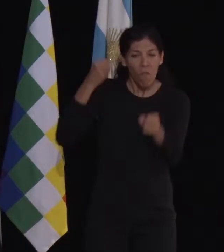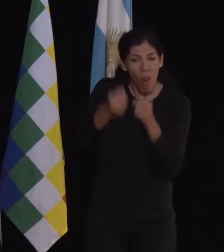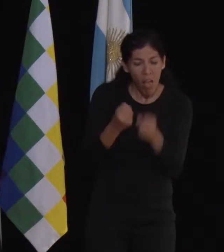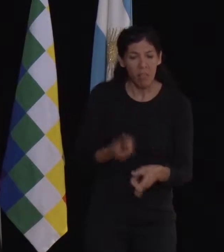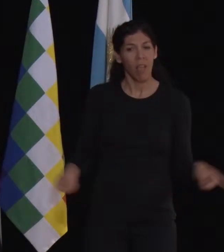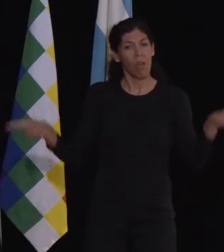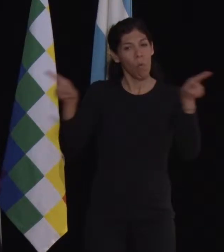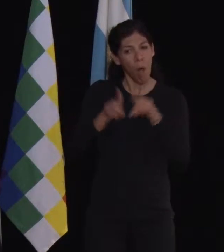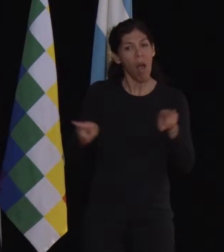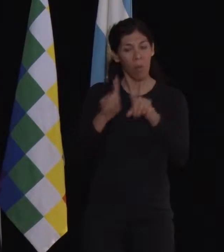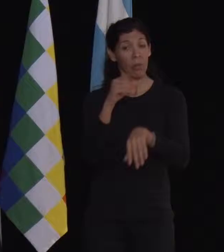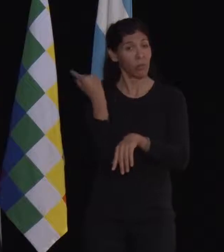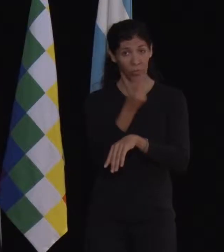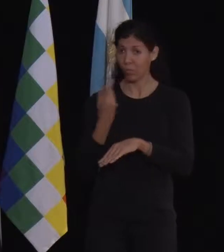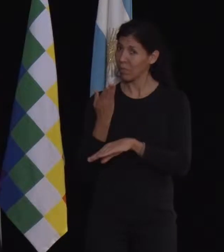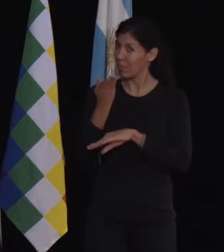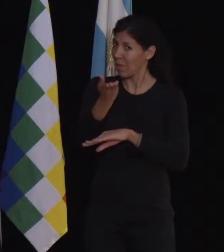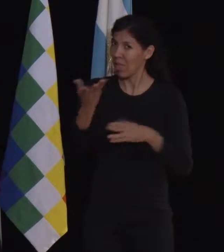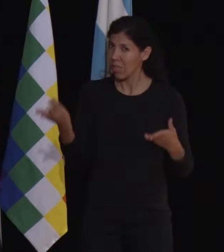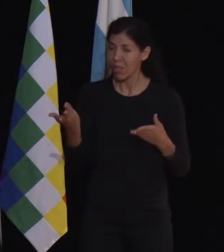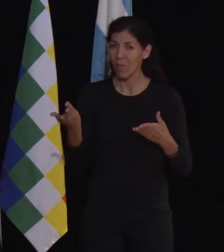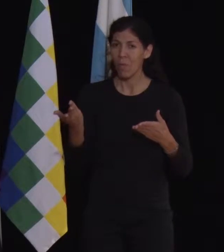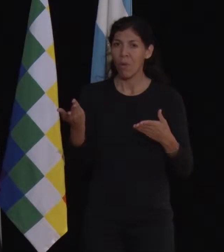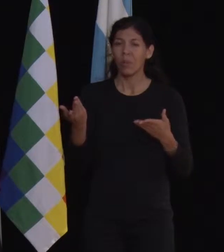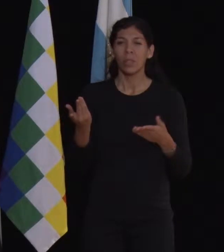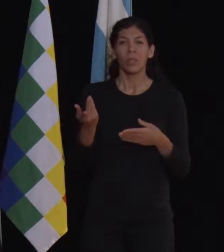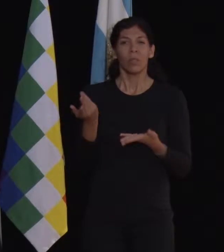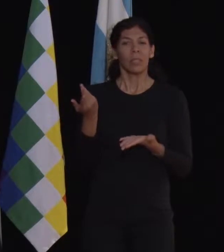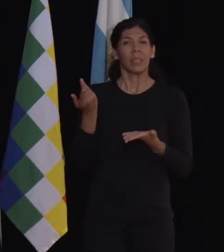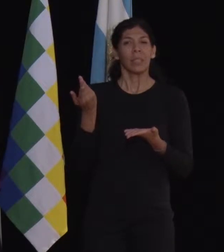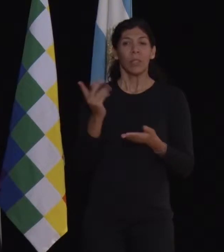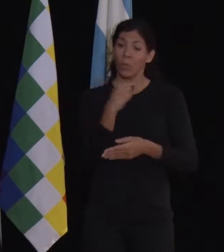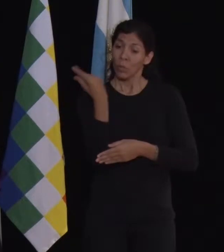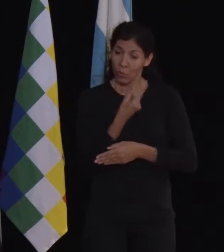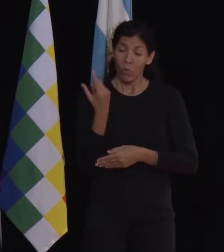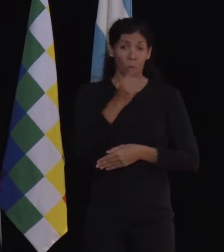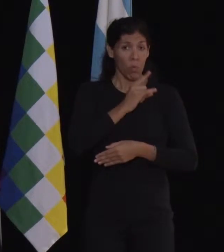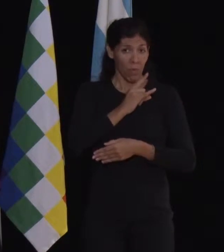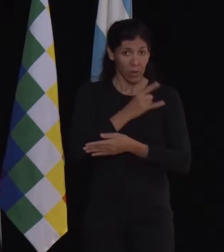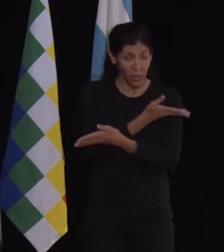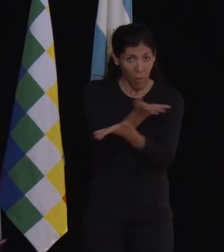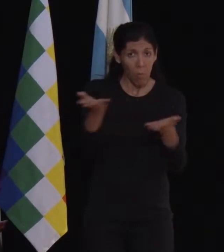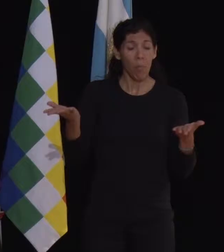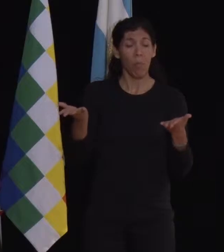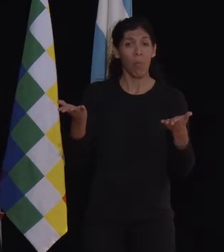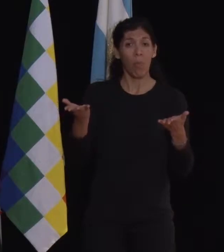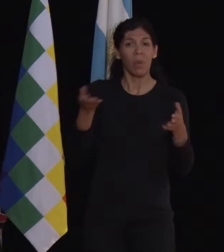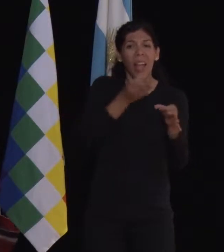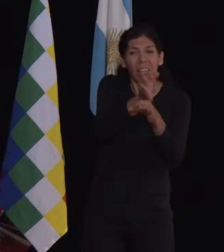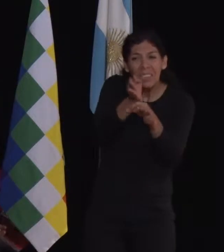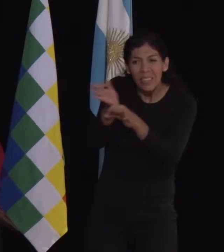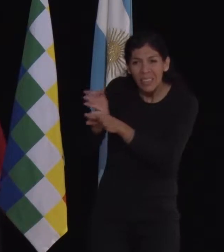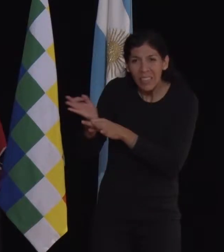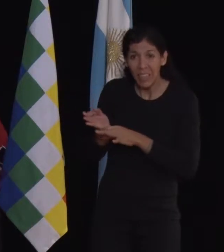vemos y reclamamos. Yo creo que es nuestro deber desde la universidad pública poder formar a los futuros